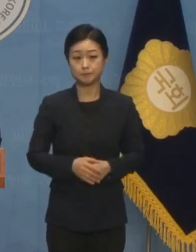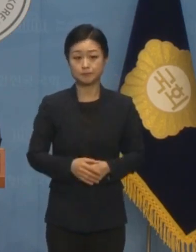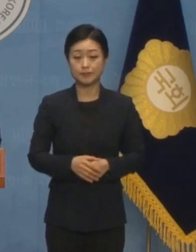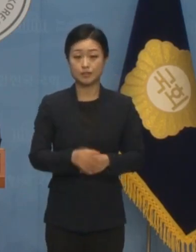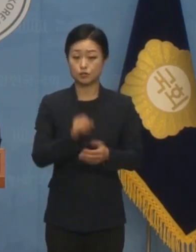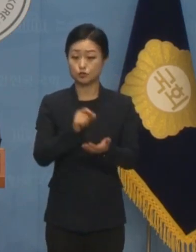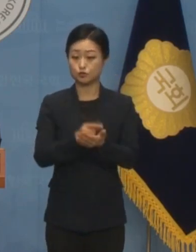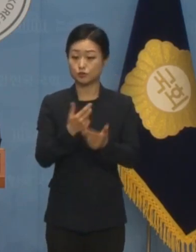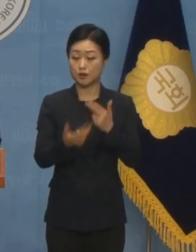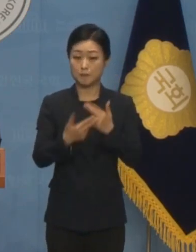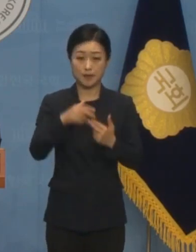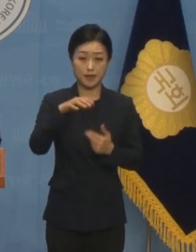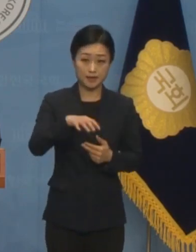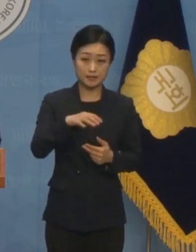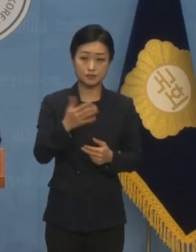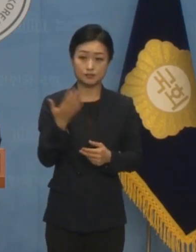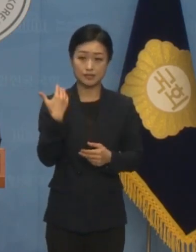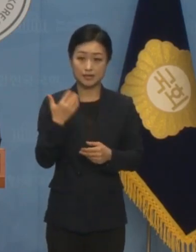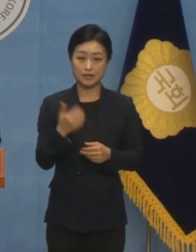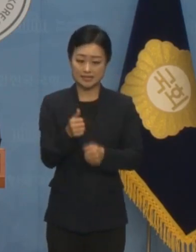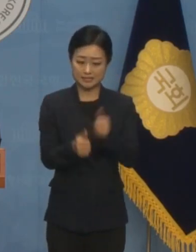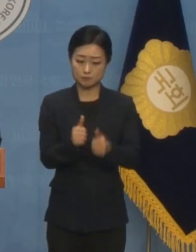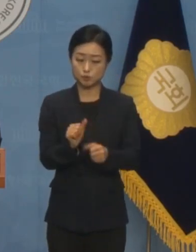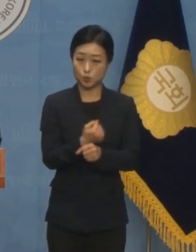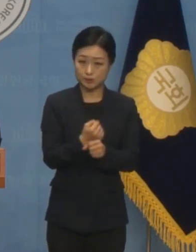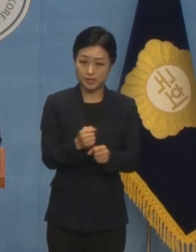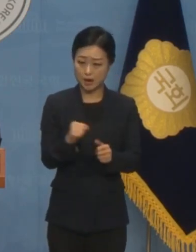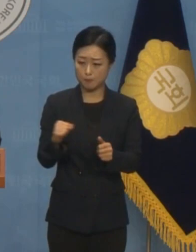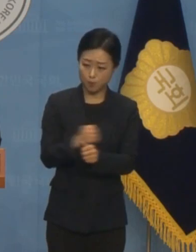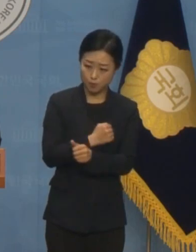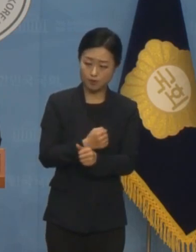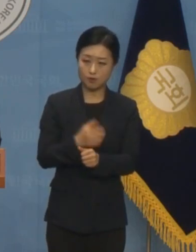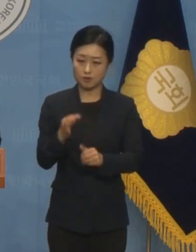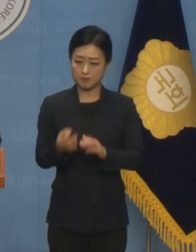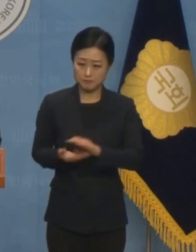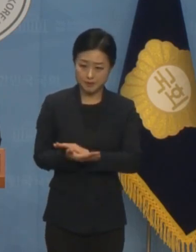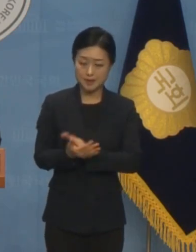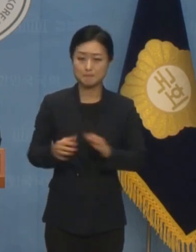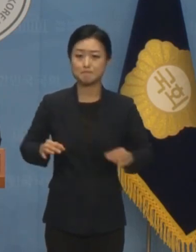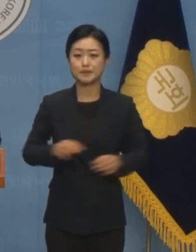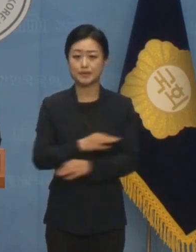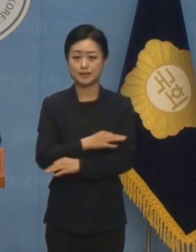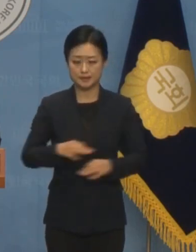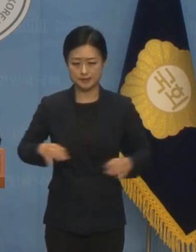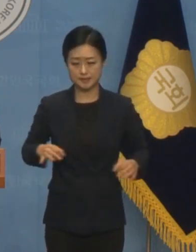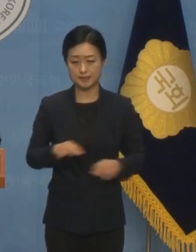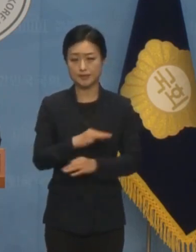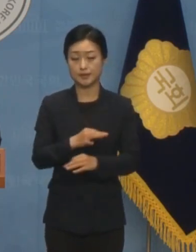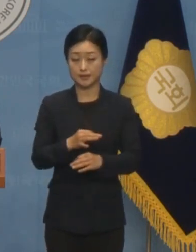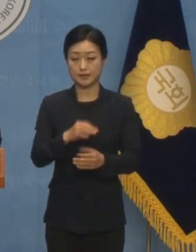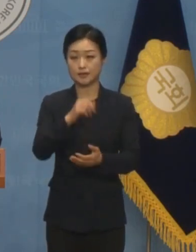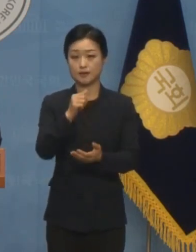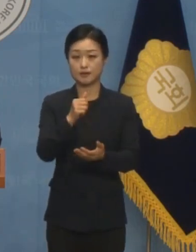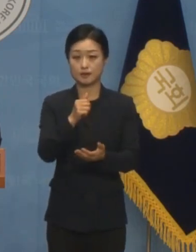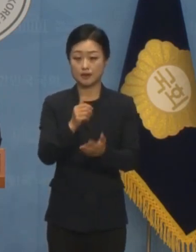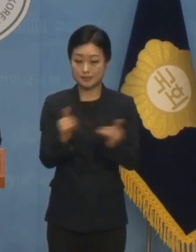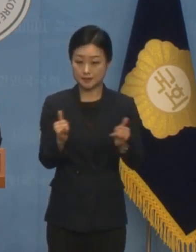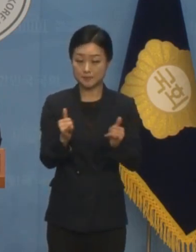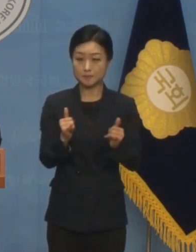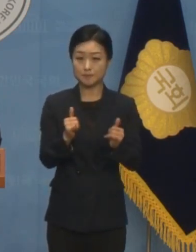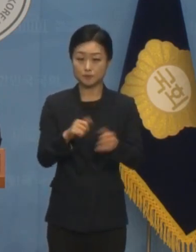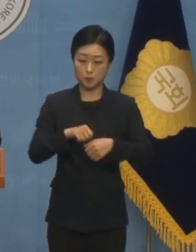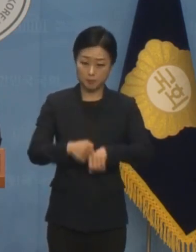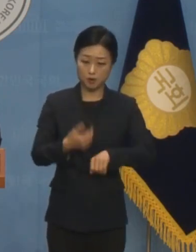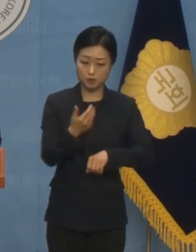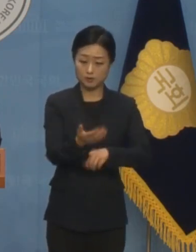지난해에도 성부조작, 폭행, 검전비리 등 각종 비행위